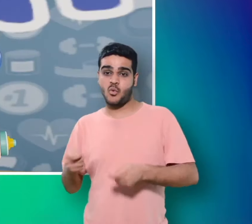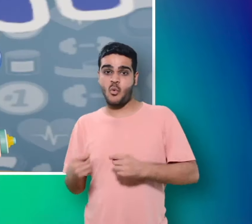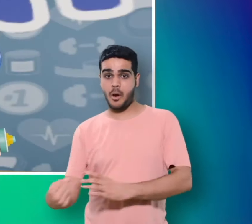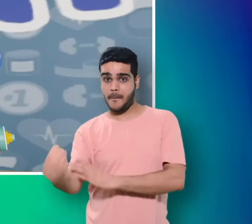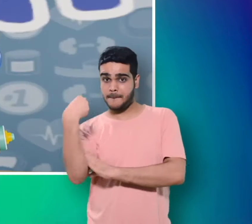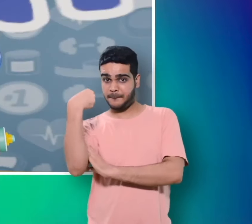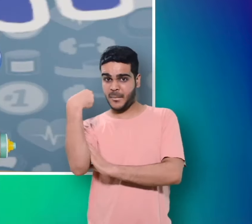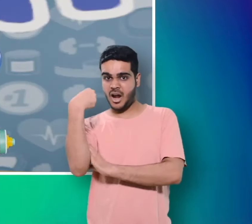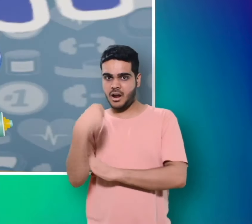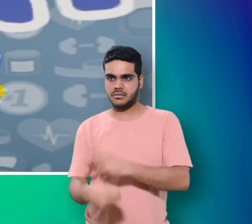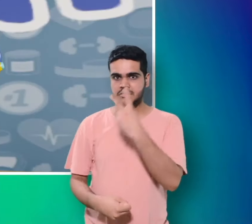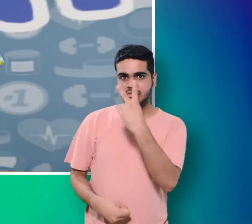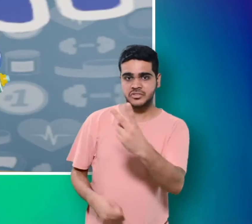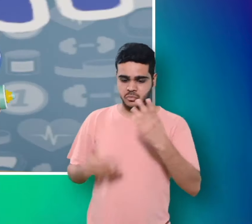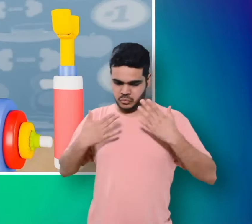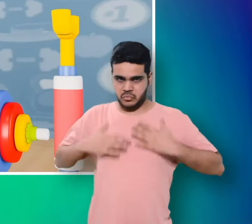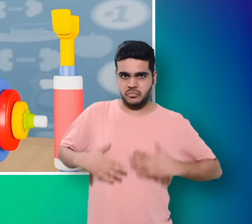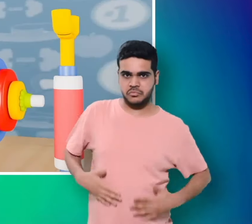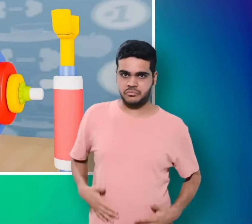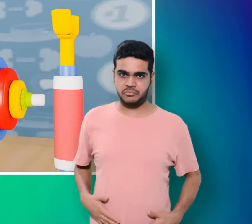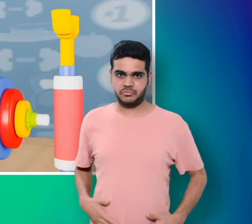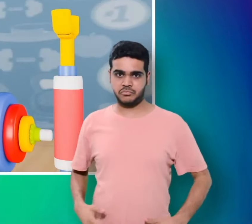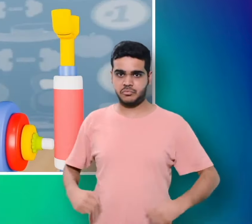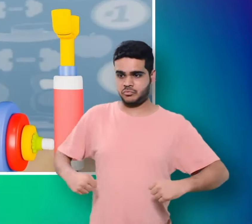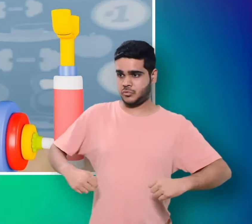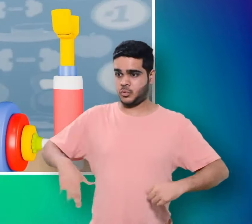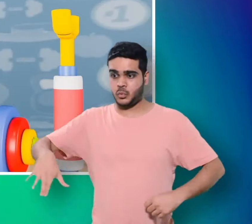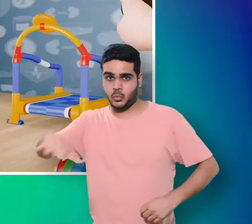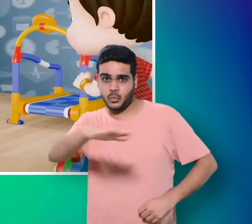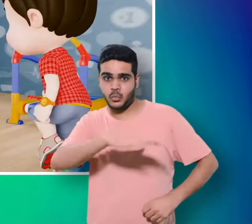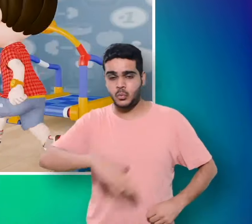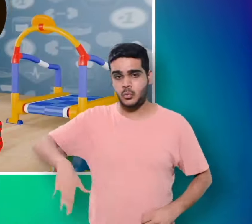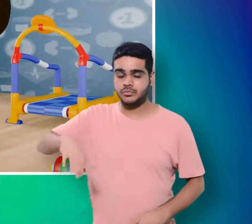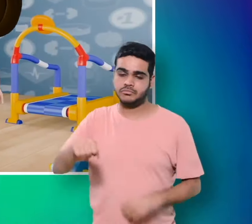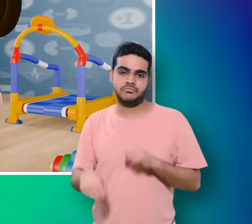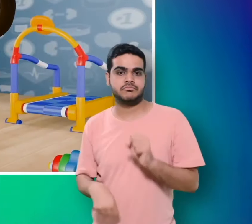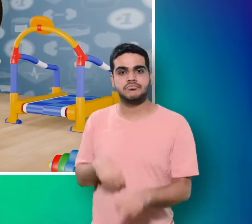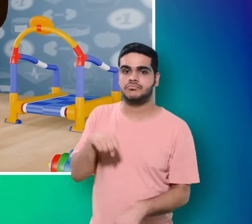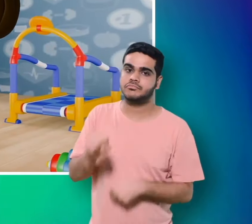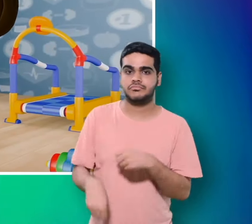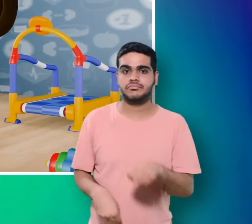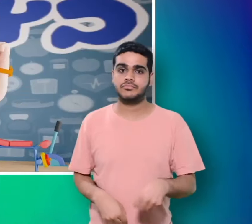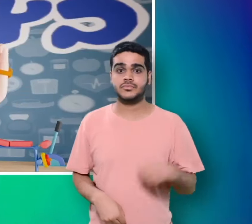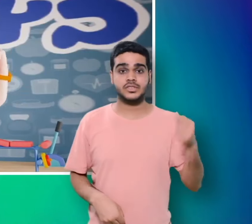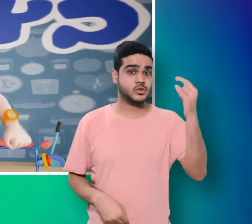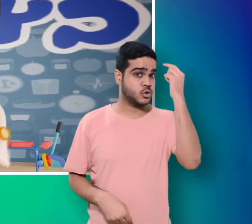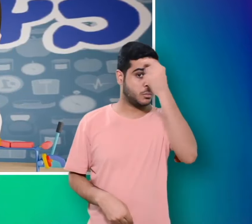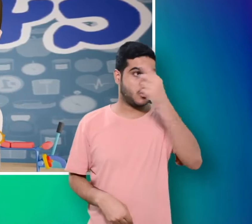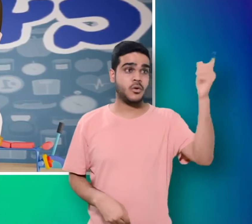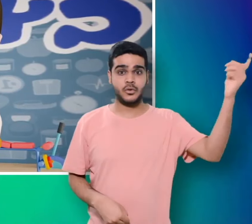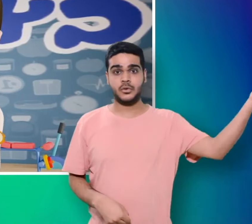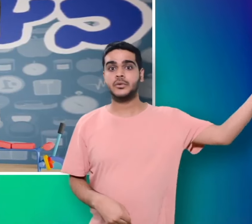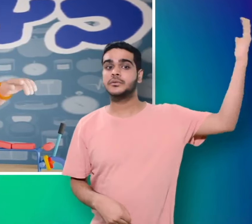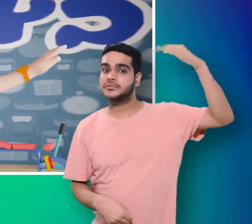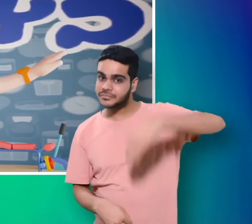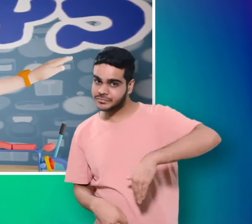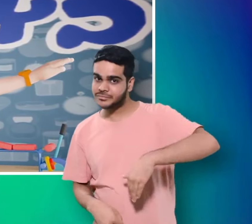घोड़ा अपने तगड़ा है देखो कितनी चरबी है चलता है महरोली में पर घोड़ा अपना